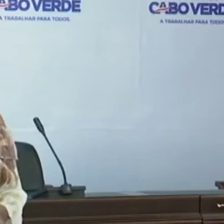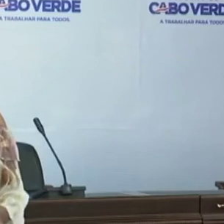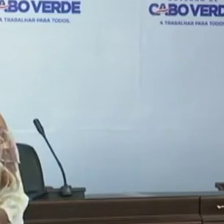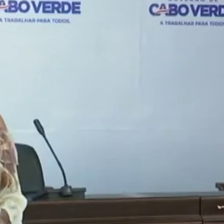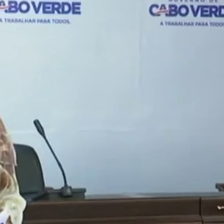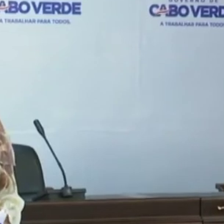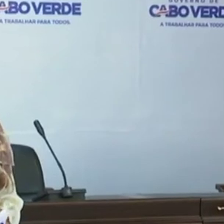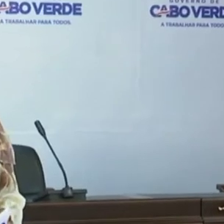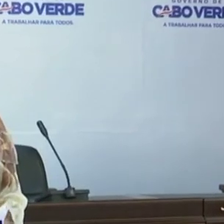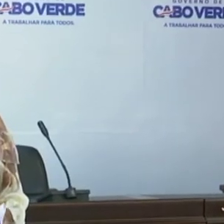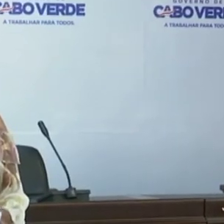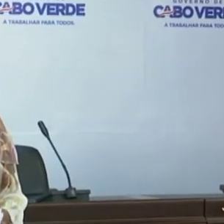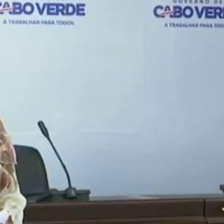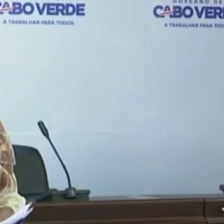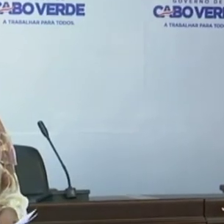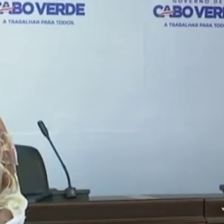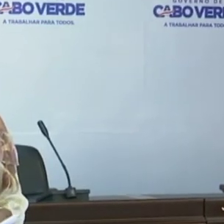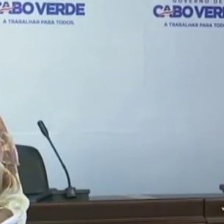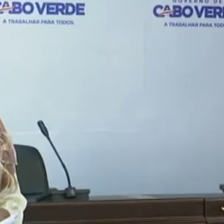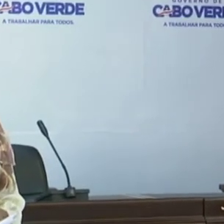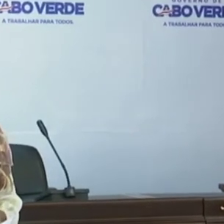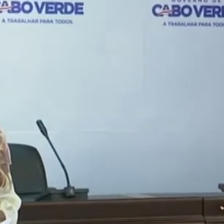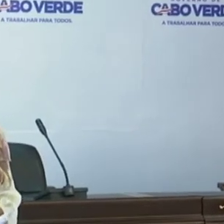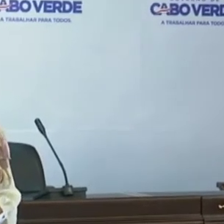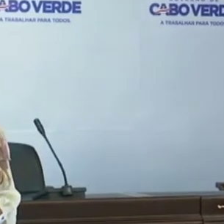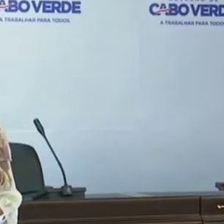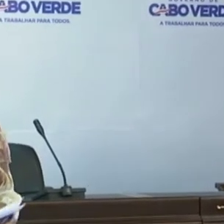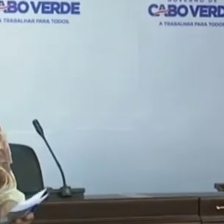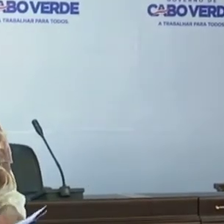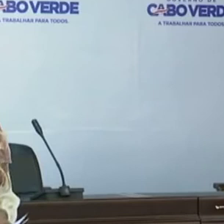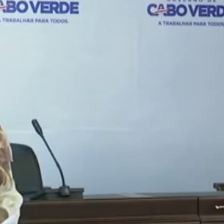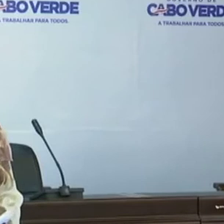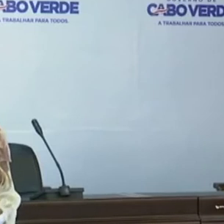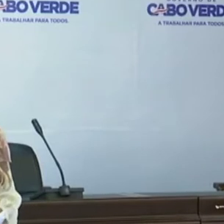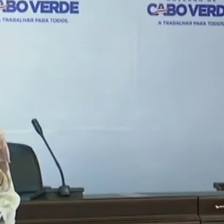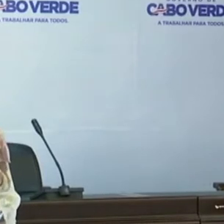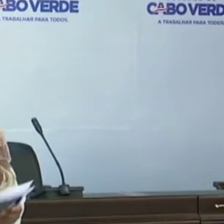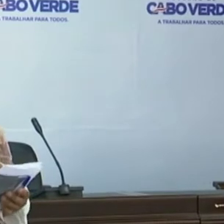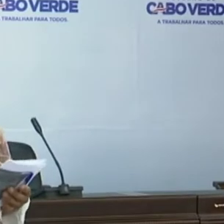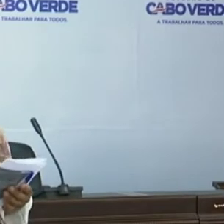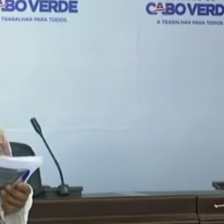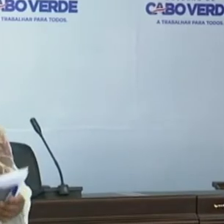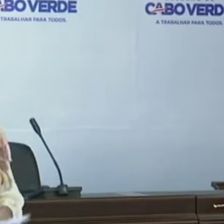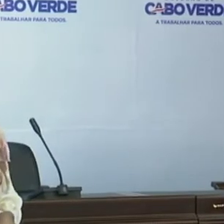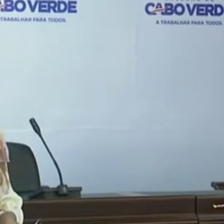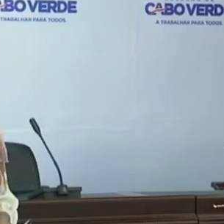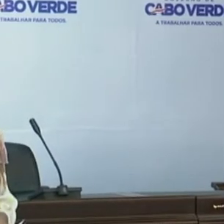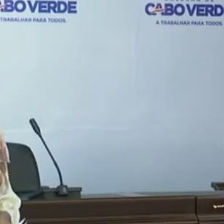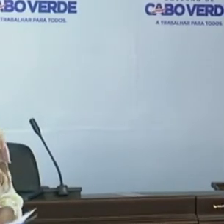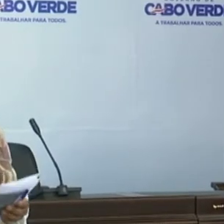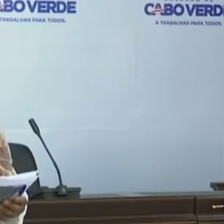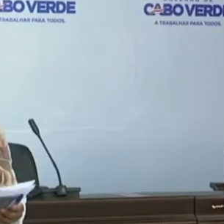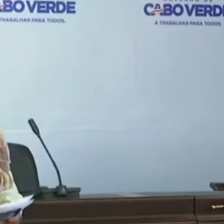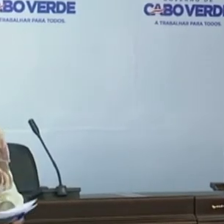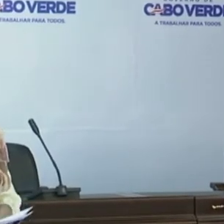Tudo a postos aqui no Palácio do Governo para a habitual conferência de imprensa sobre a atualização dos dados Covid-19. Diretor Nacional